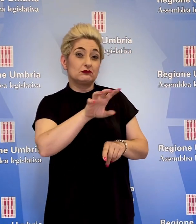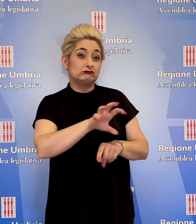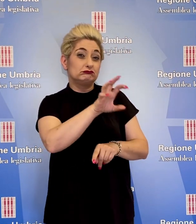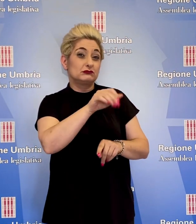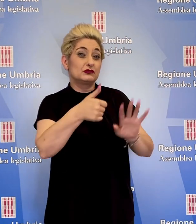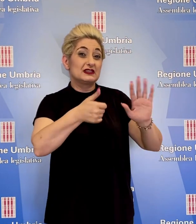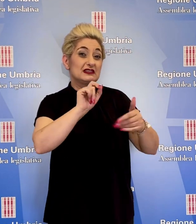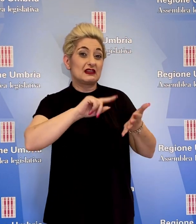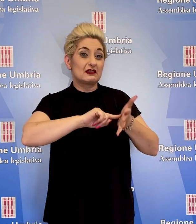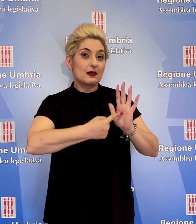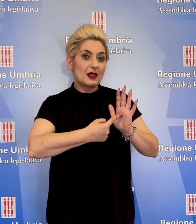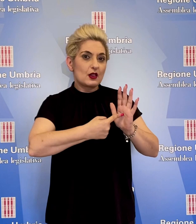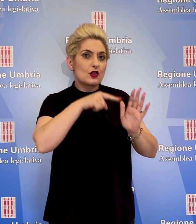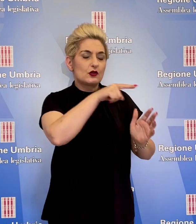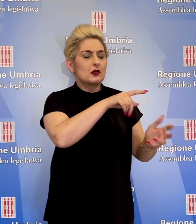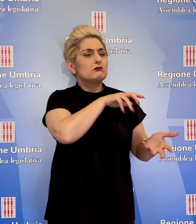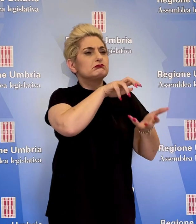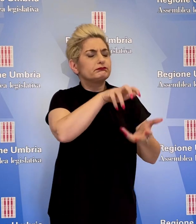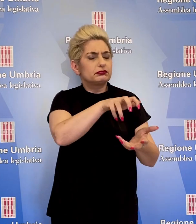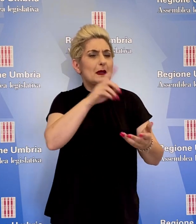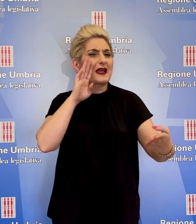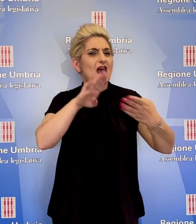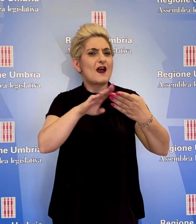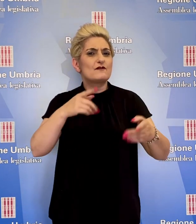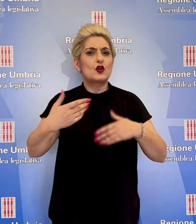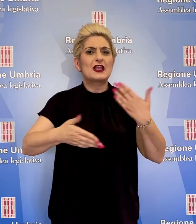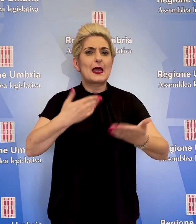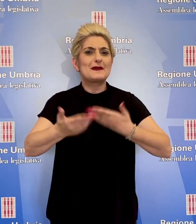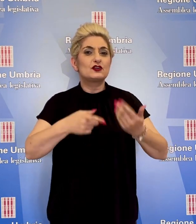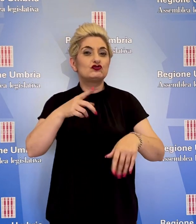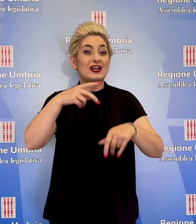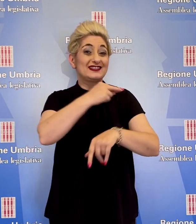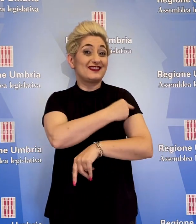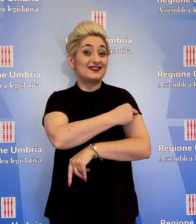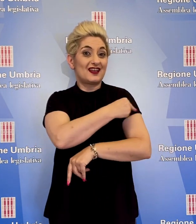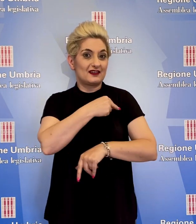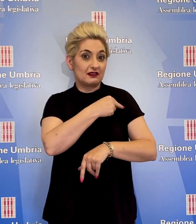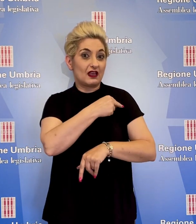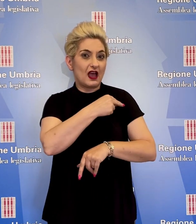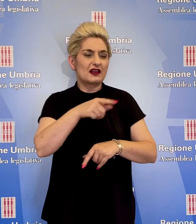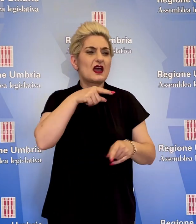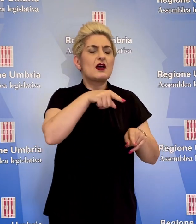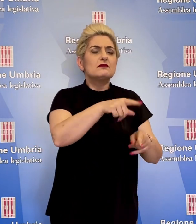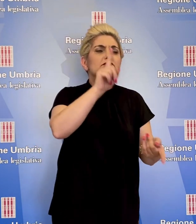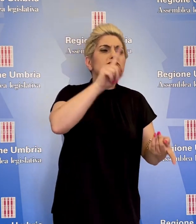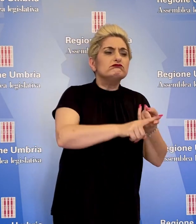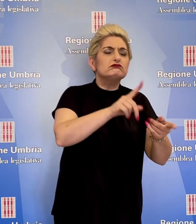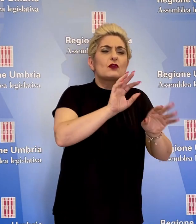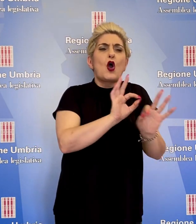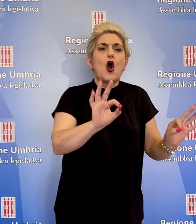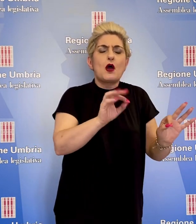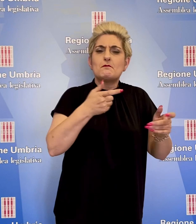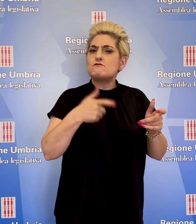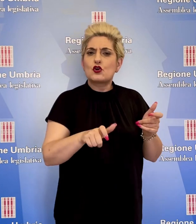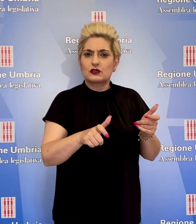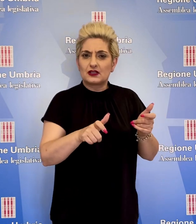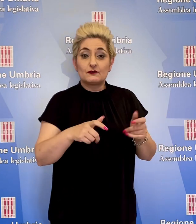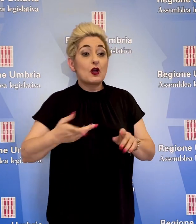circa 60 milioni, stanziati per affrontare l'emergenza sanitaria. L'assessore Luca Coletto ha risposto che al tavolo